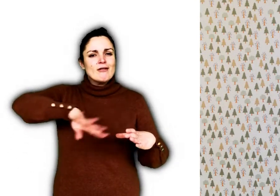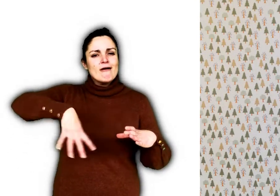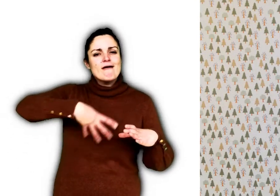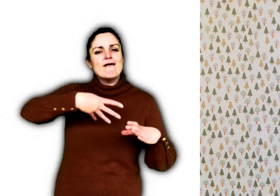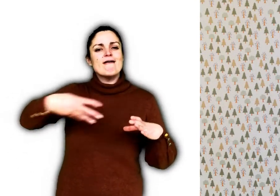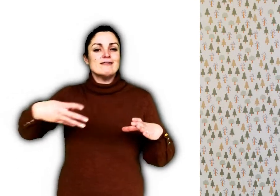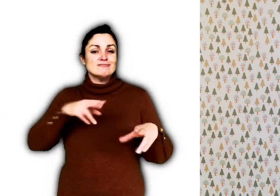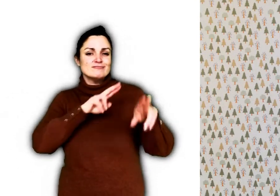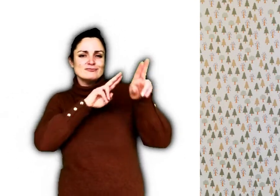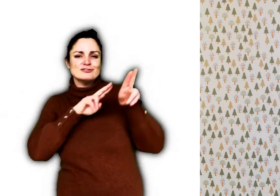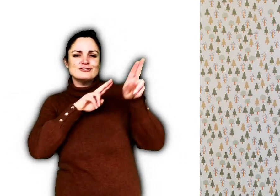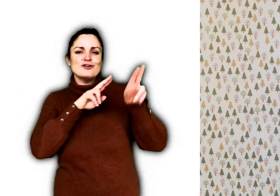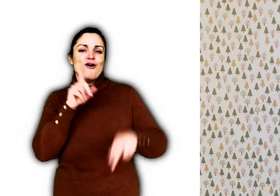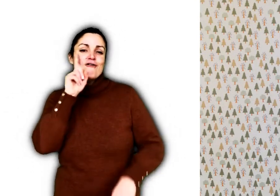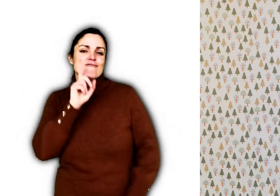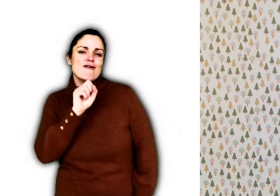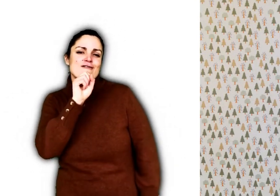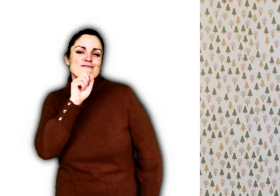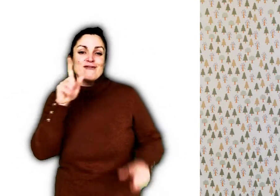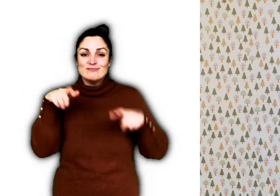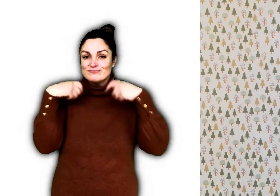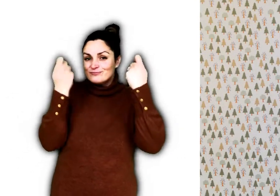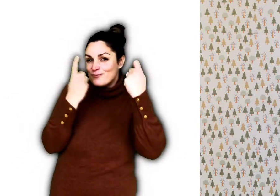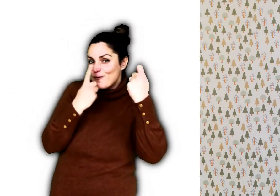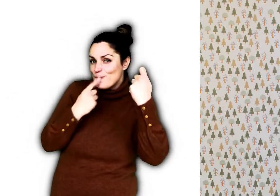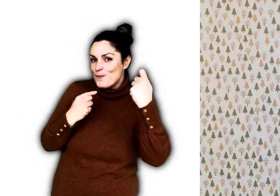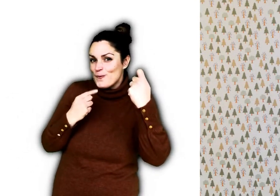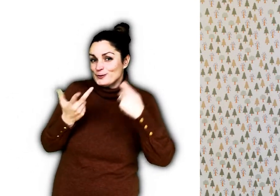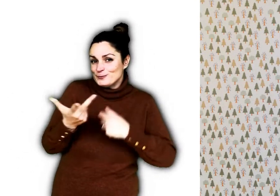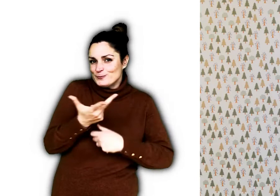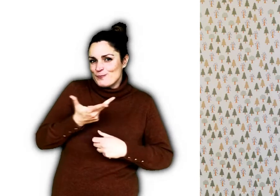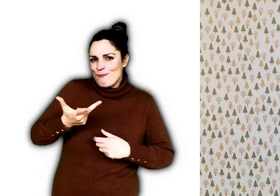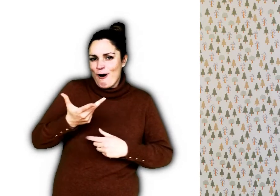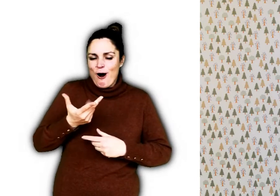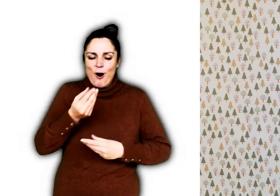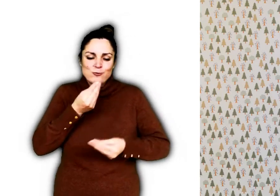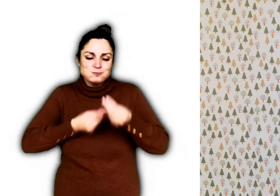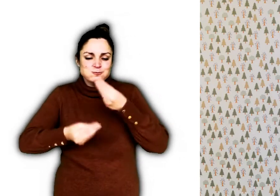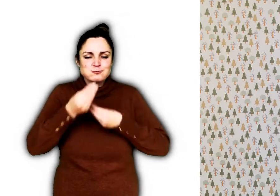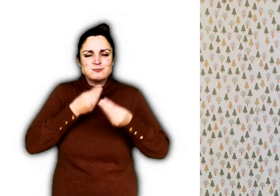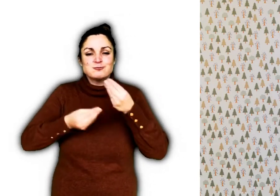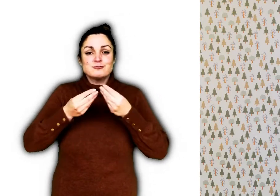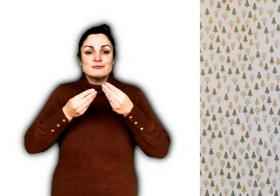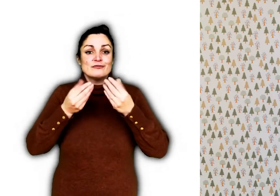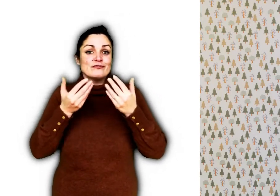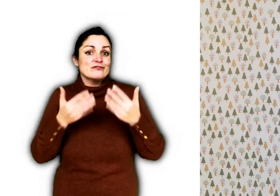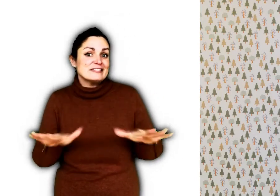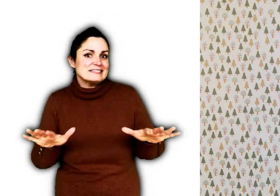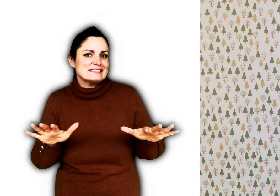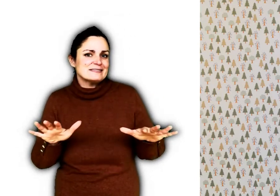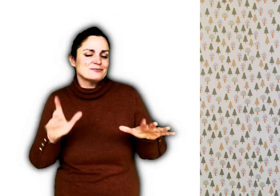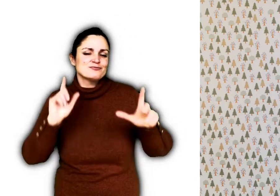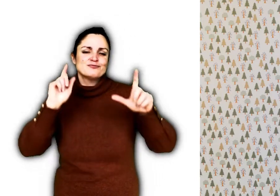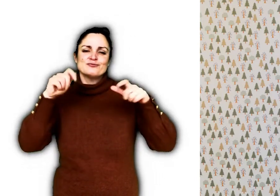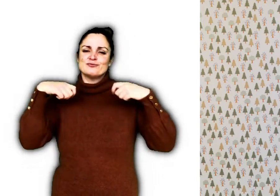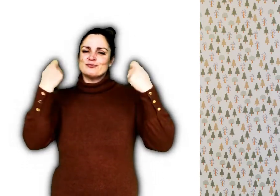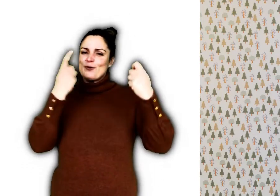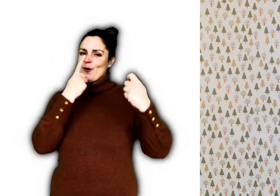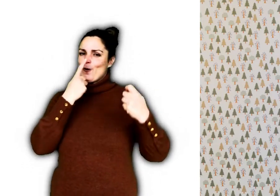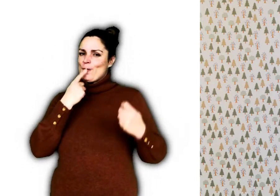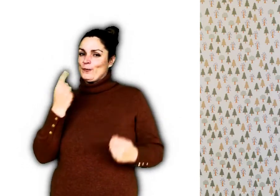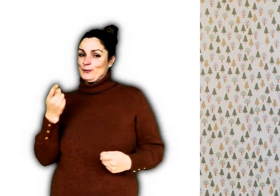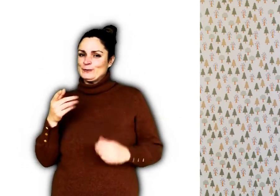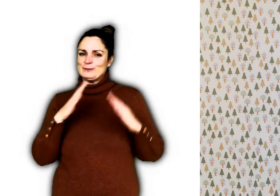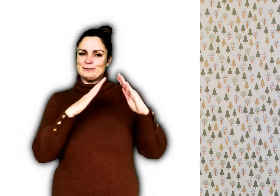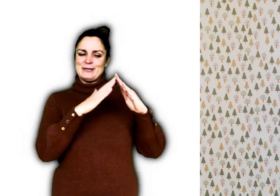Après avoir partagé la galette avec Mère Grand et le chasseur, le petit chaperon rouge s'en retourna chez